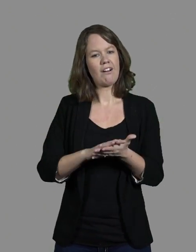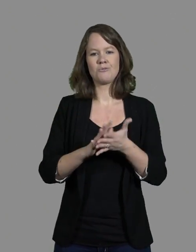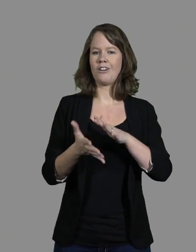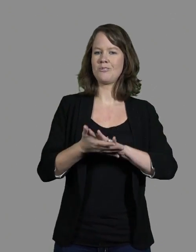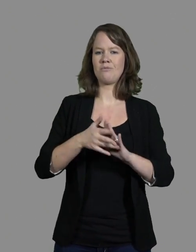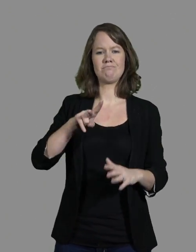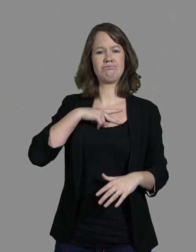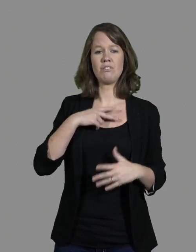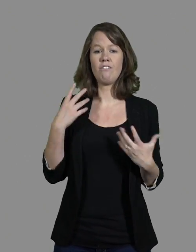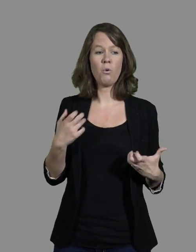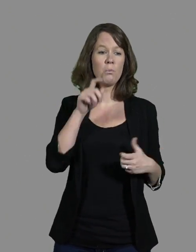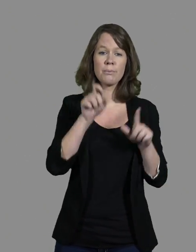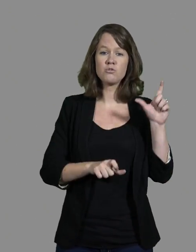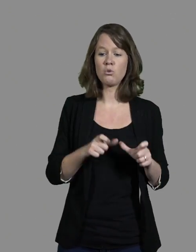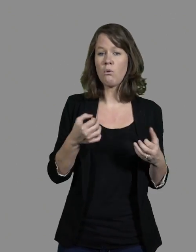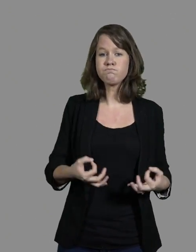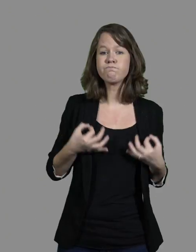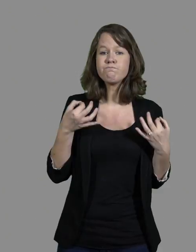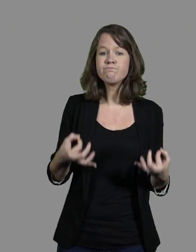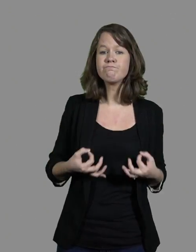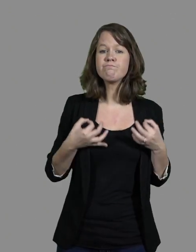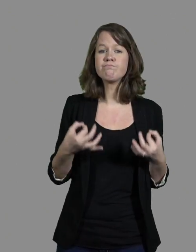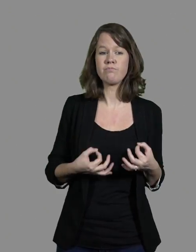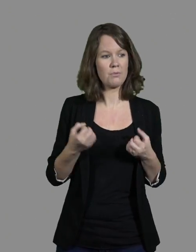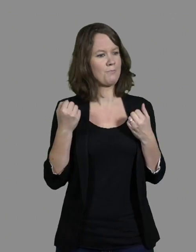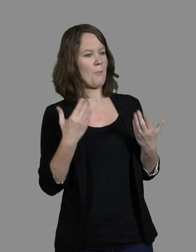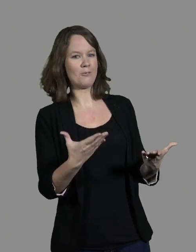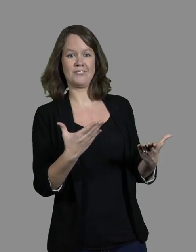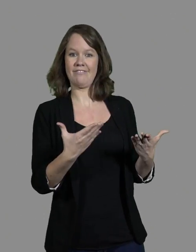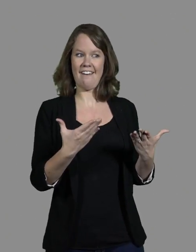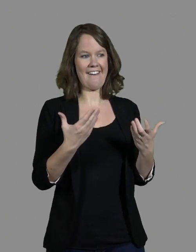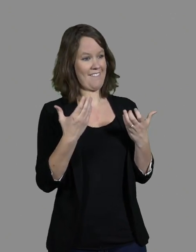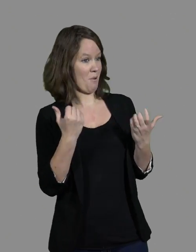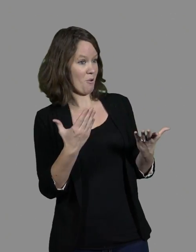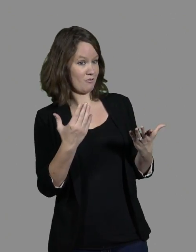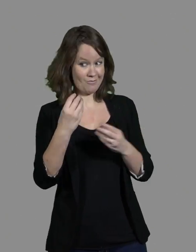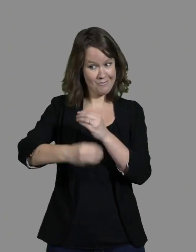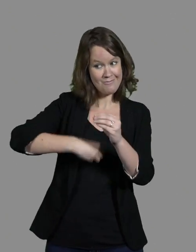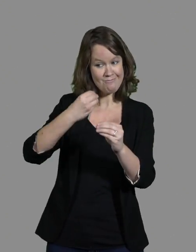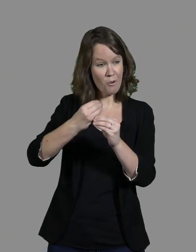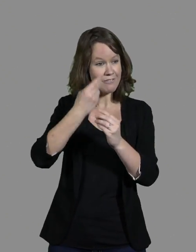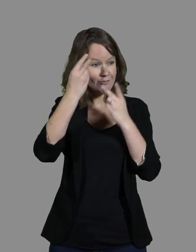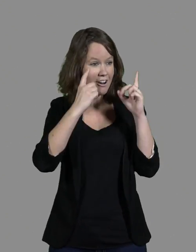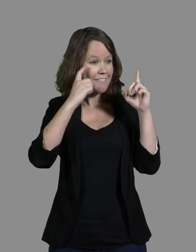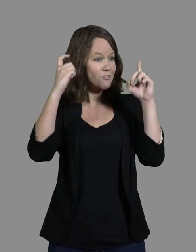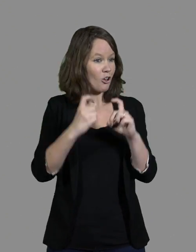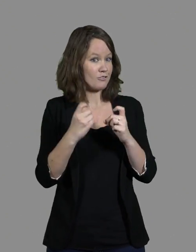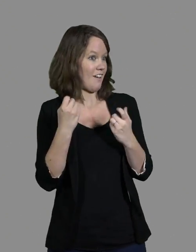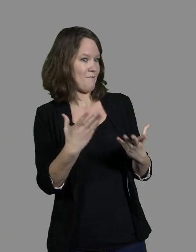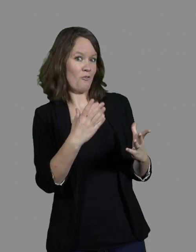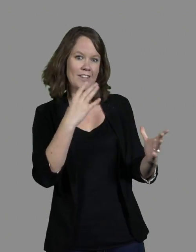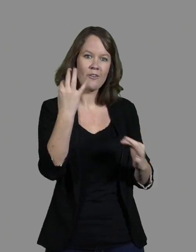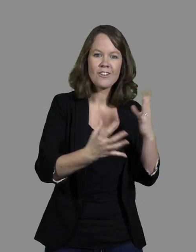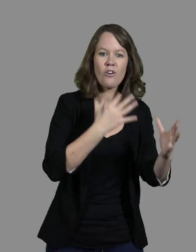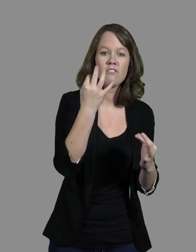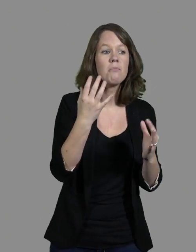lambda à qui je vais faire découvrir ce monde de la déficience visuelle, mais au travers d'un